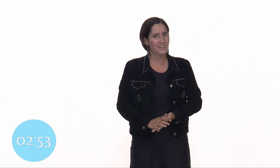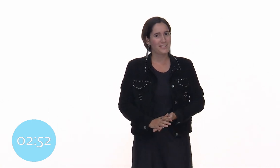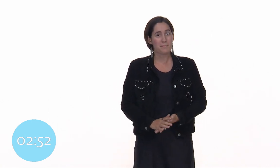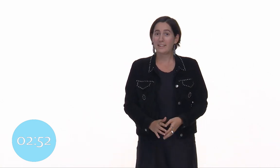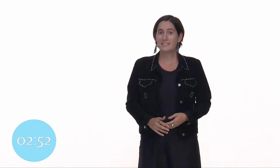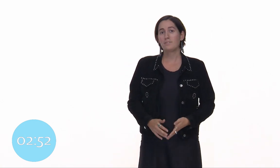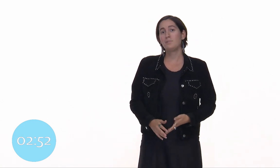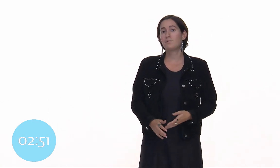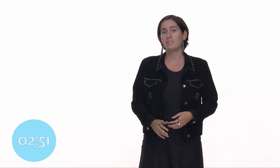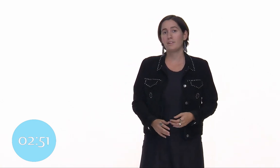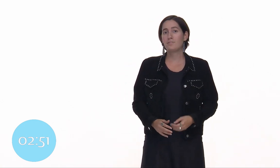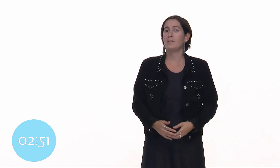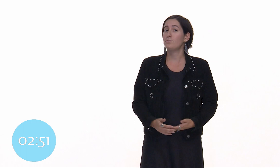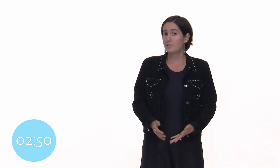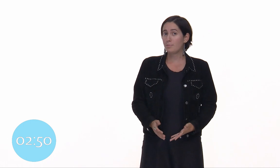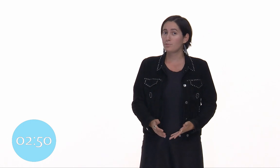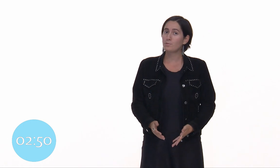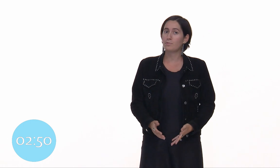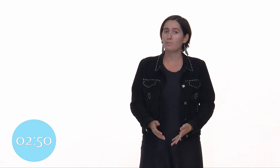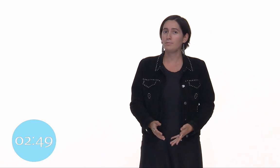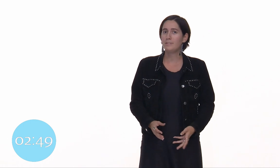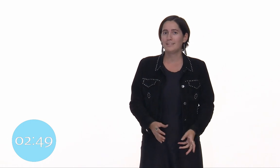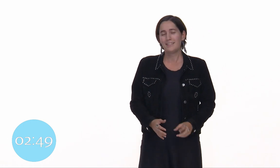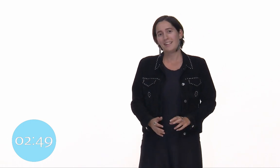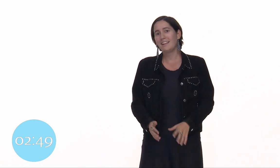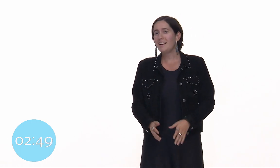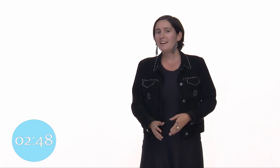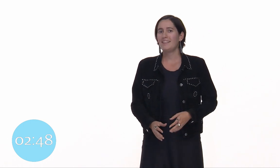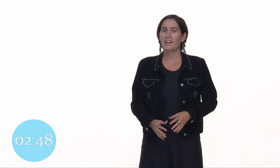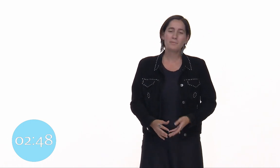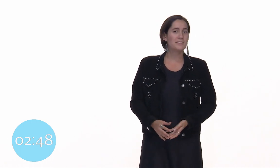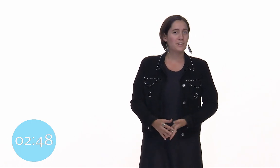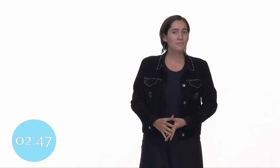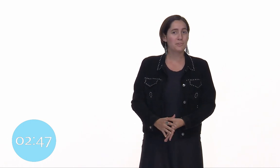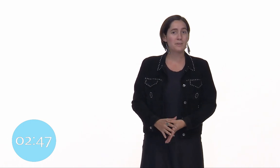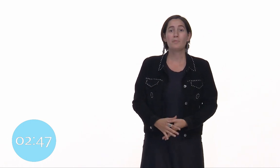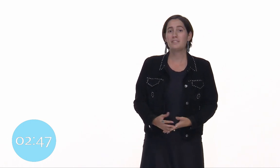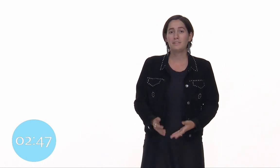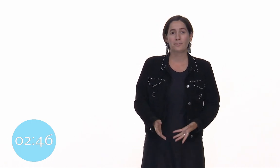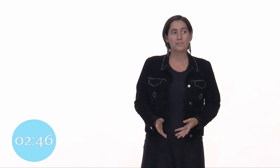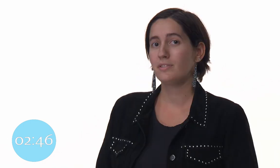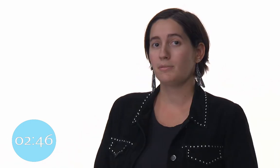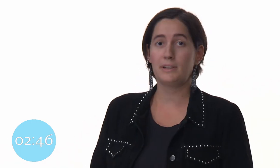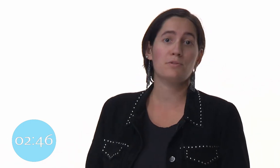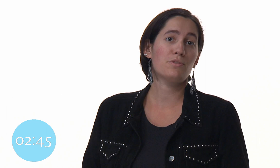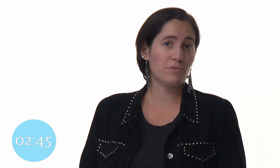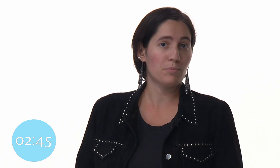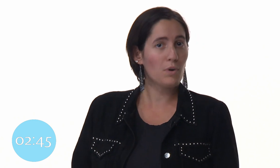Mais si ensuite je vous interroge sur la deuxième source de pollution, là, la réponse risquerait de vous sembler moins évidente, parce qu'on en entend moins